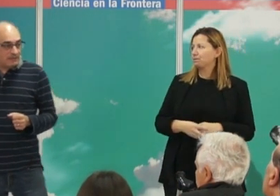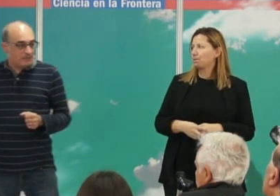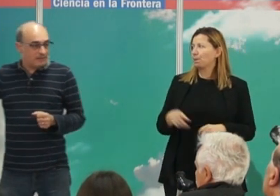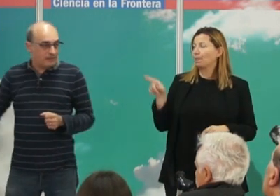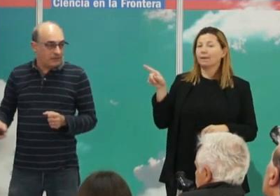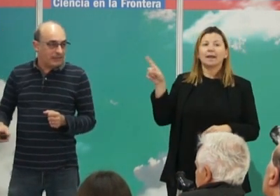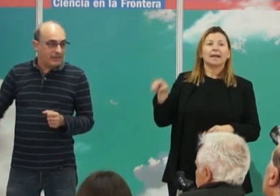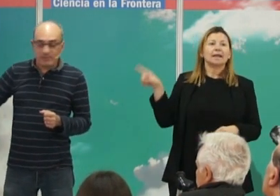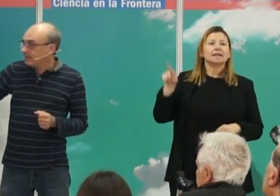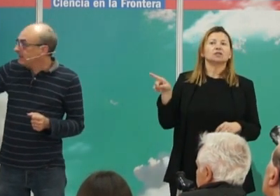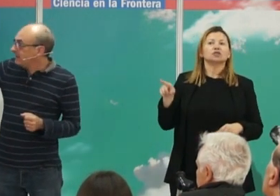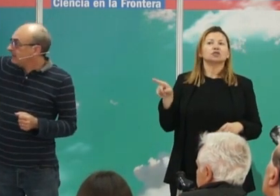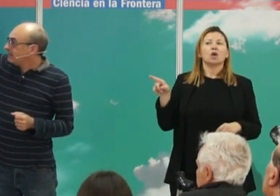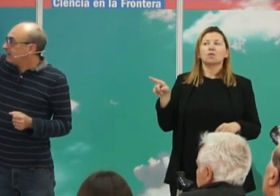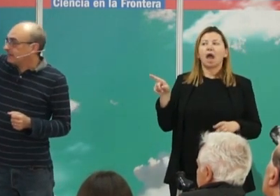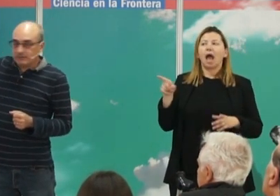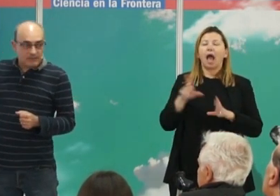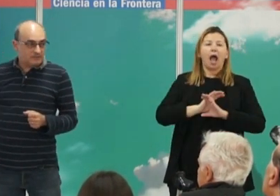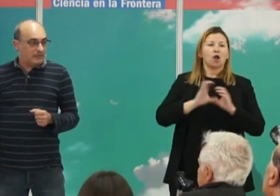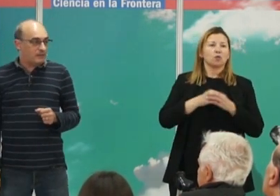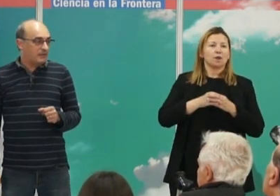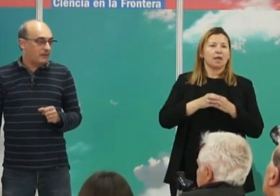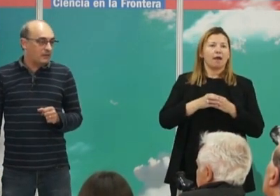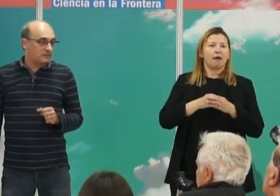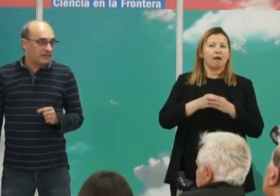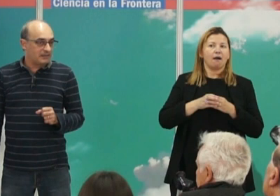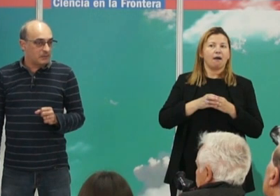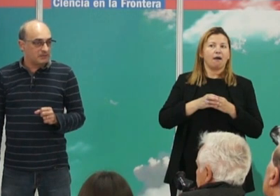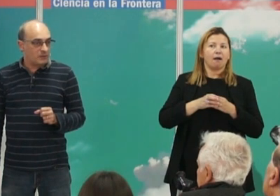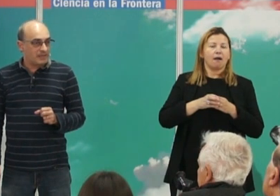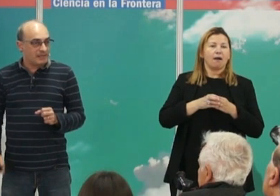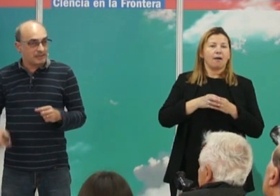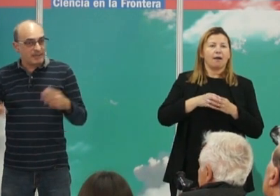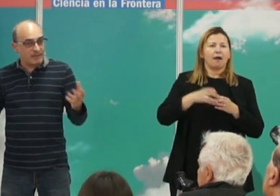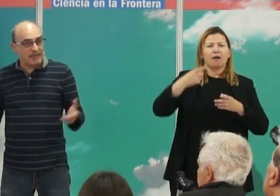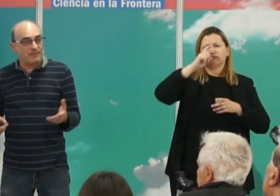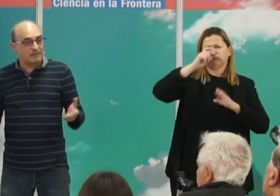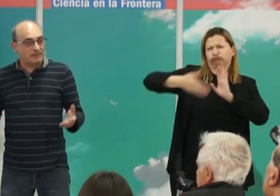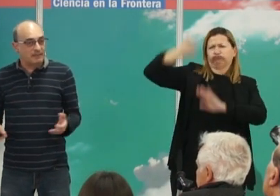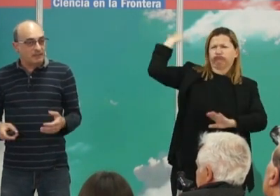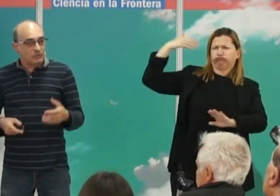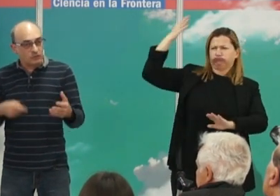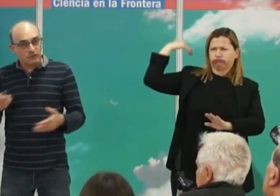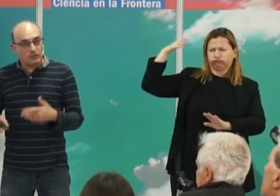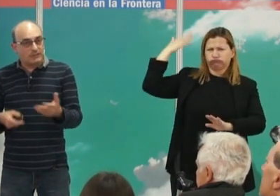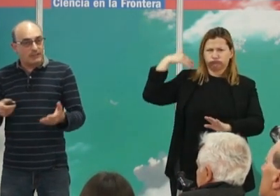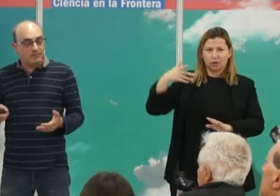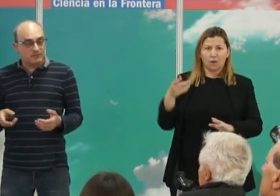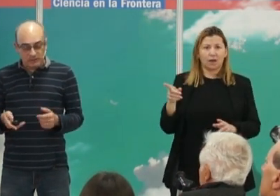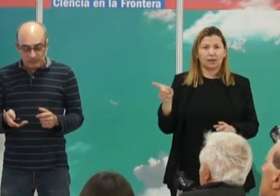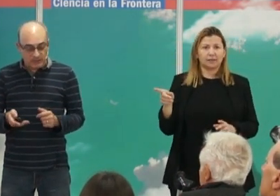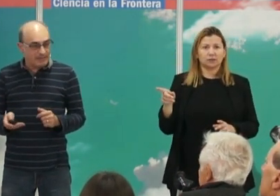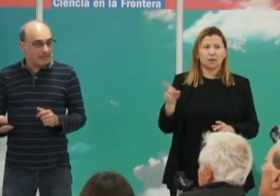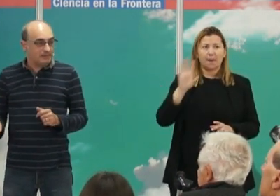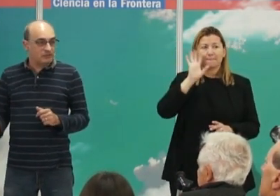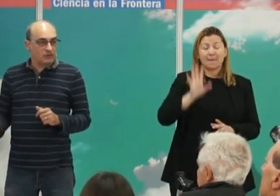civilización de Jarapa, una de las civilizaciones más antiguas de la humanidad que parece acabarse justo con el